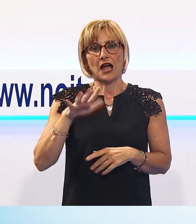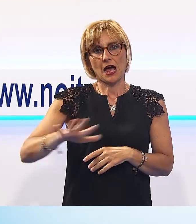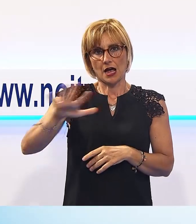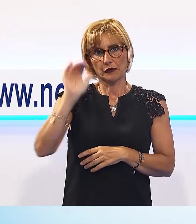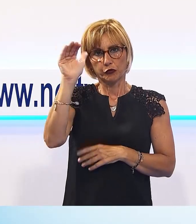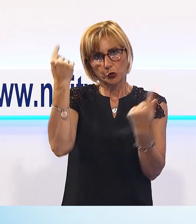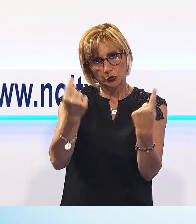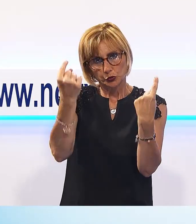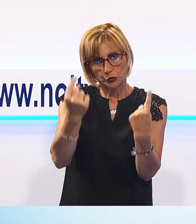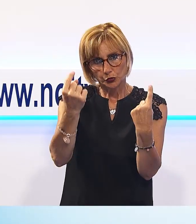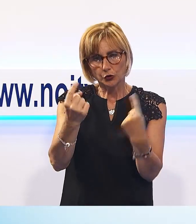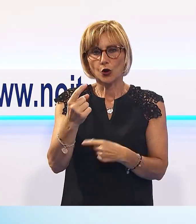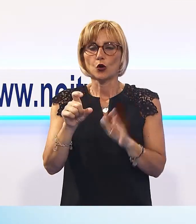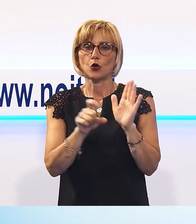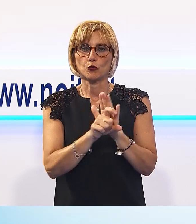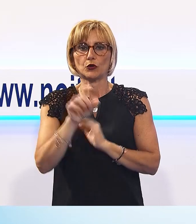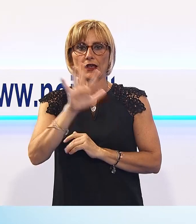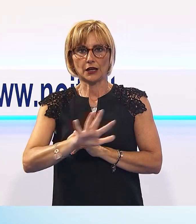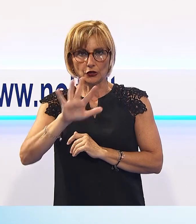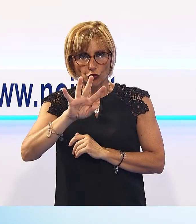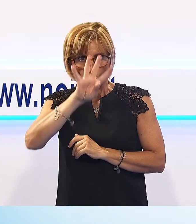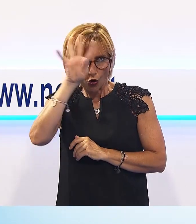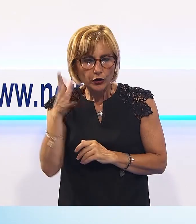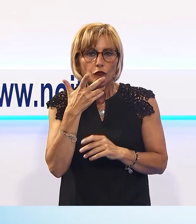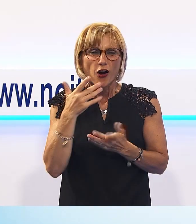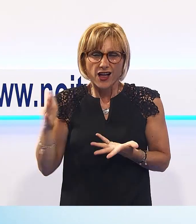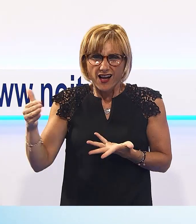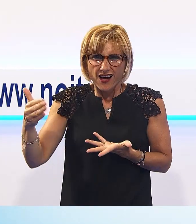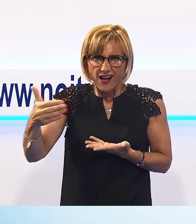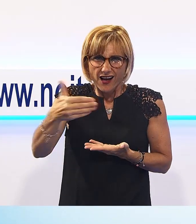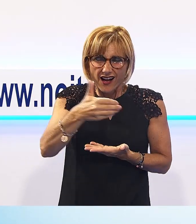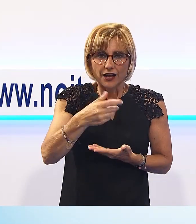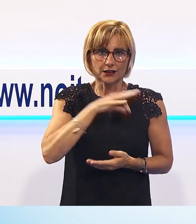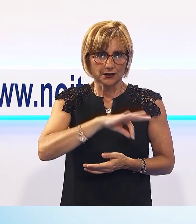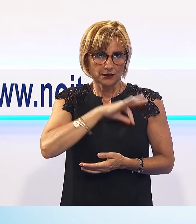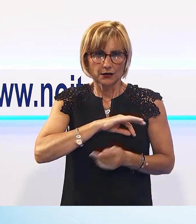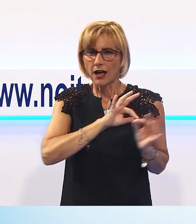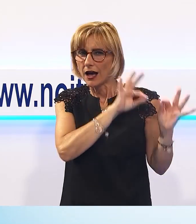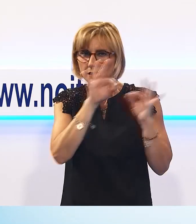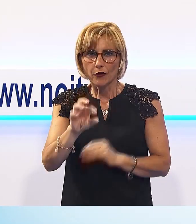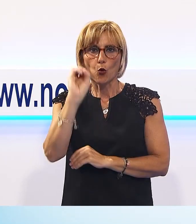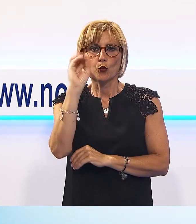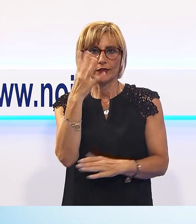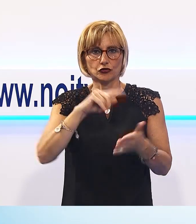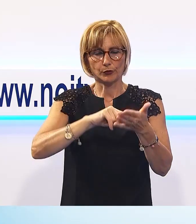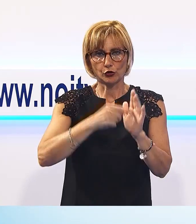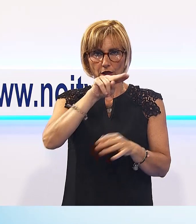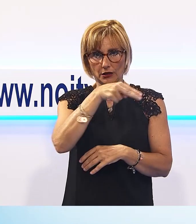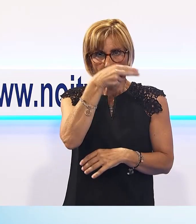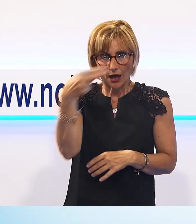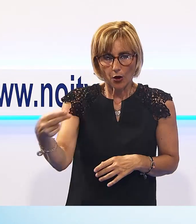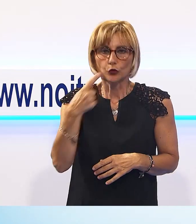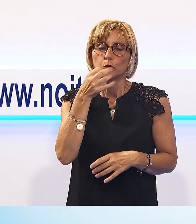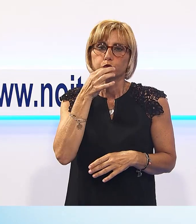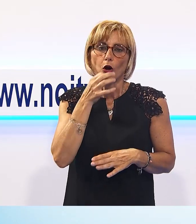Comune e Regione puntano a raccogliere abbastanza utili da poter investire fino a 15 milioni di euro in questo angolo abbandonato del porto,